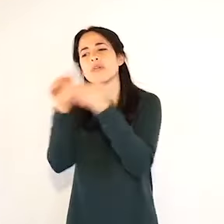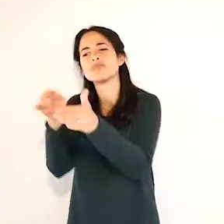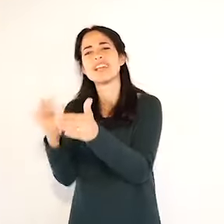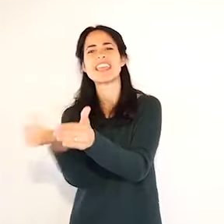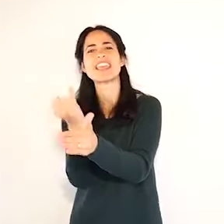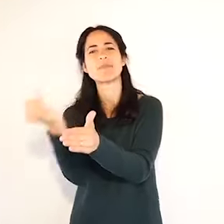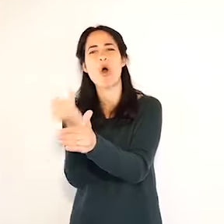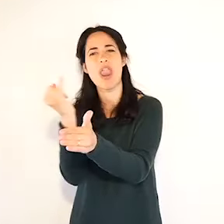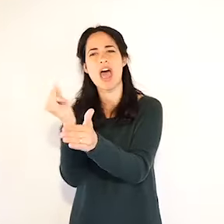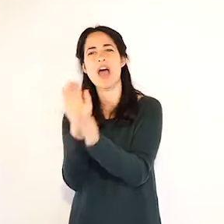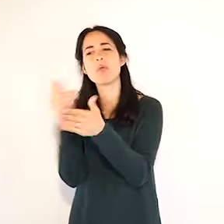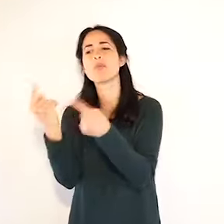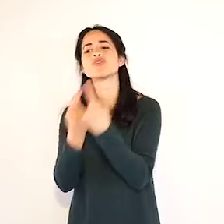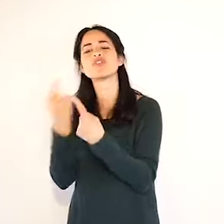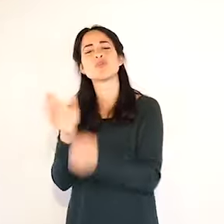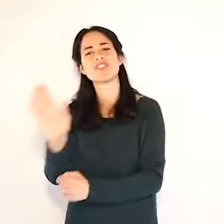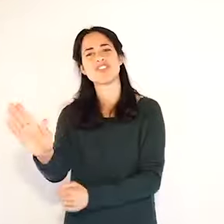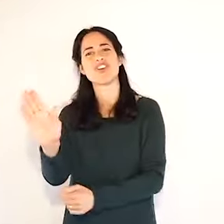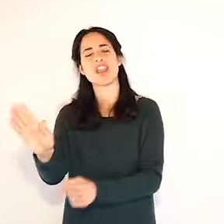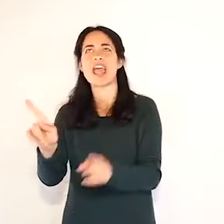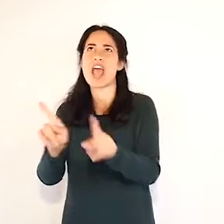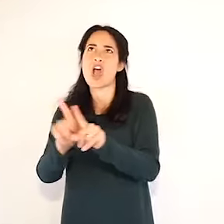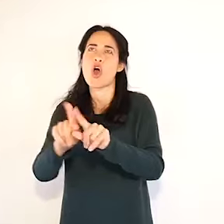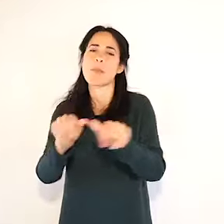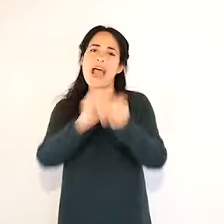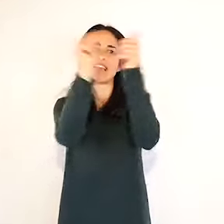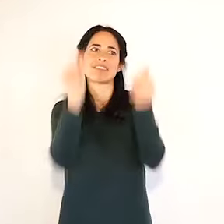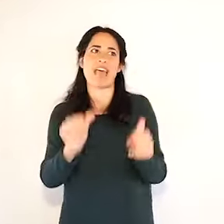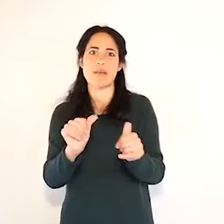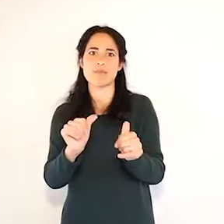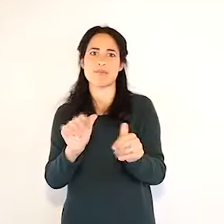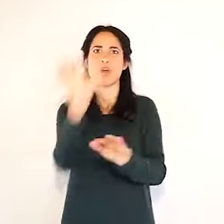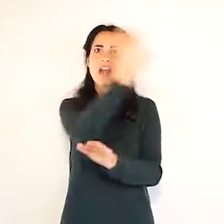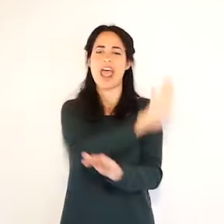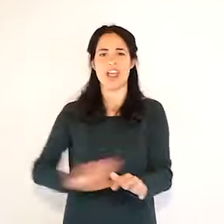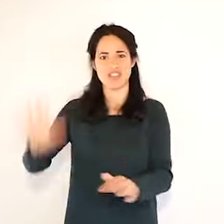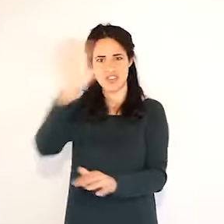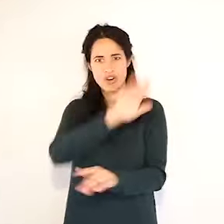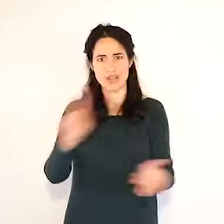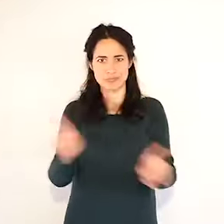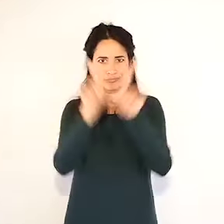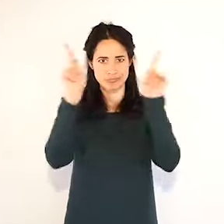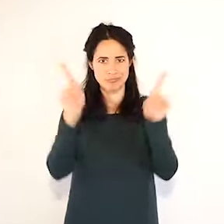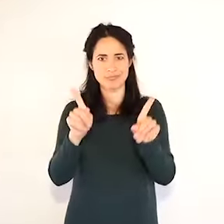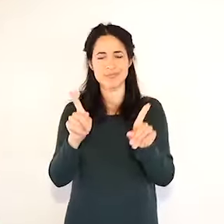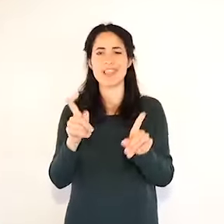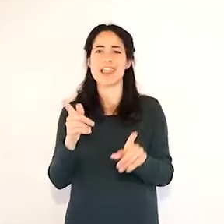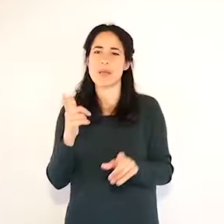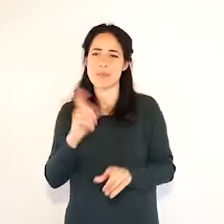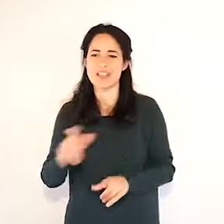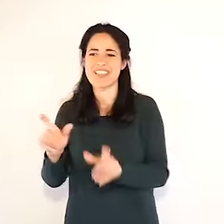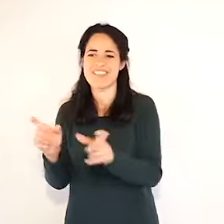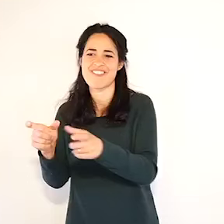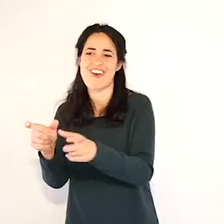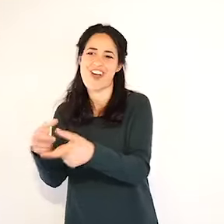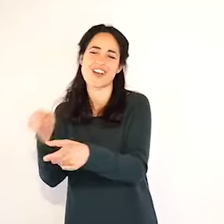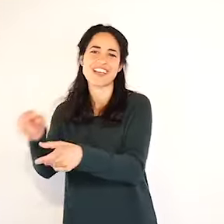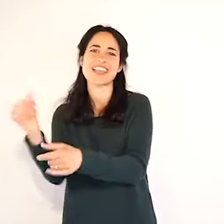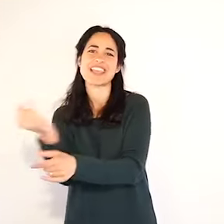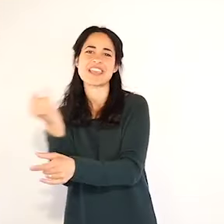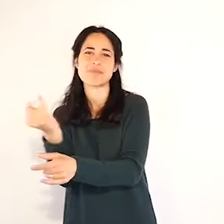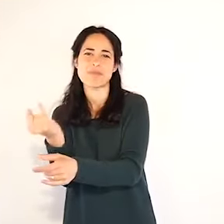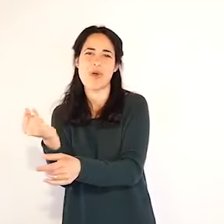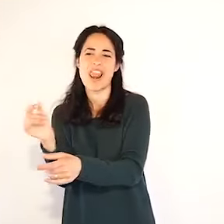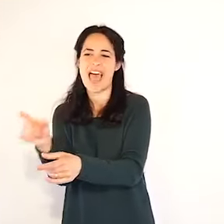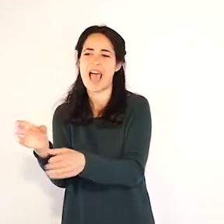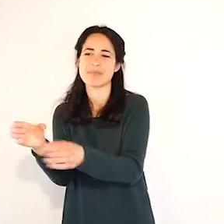a valutare i numeri perché sto parlando di numeri piccoli ma hanno un loro significato